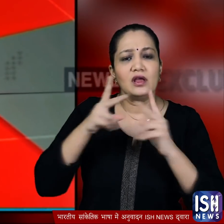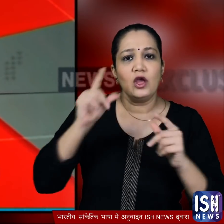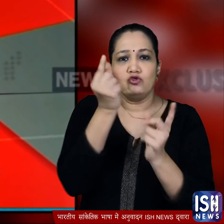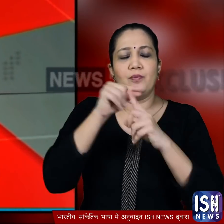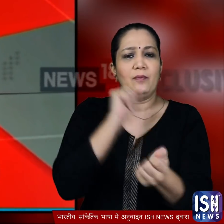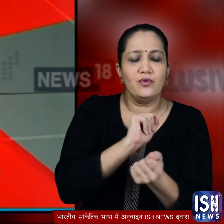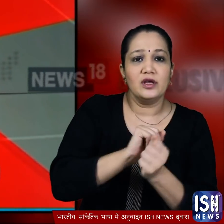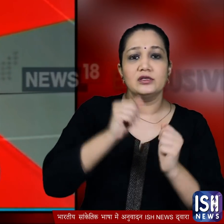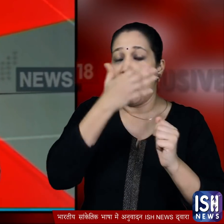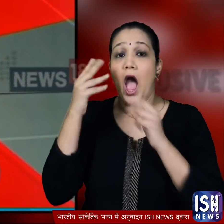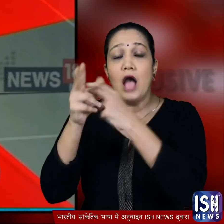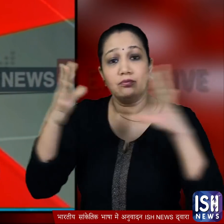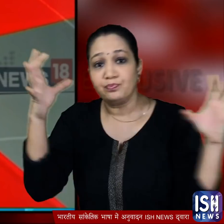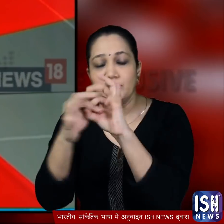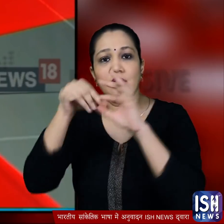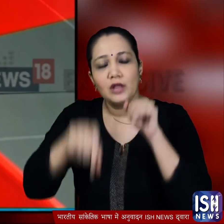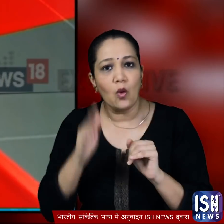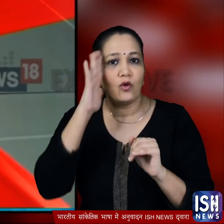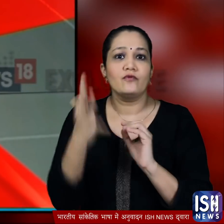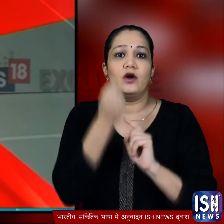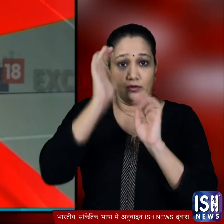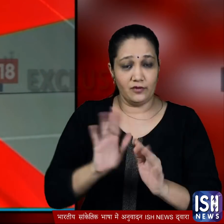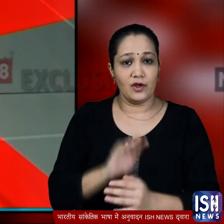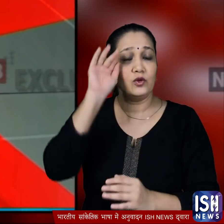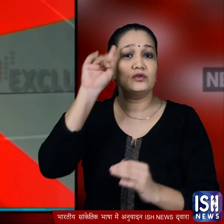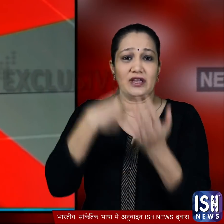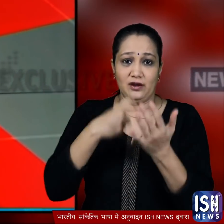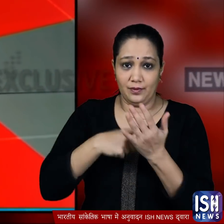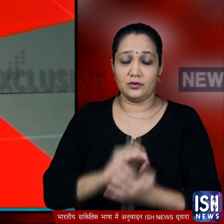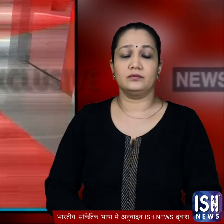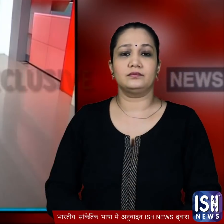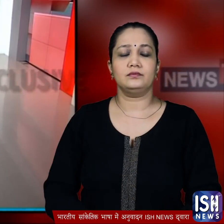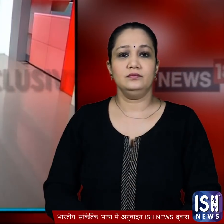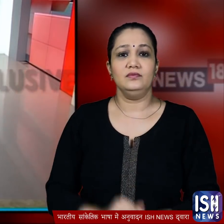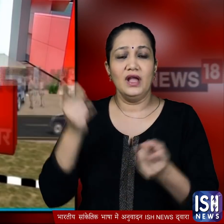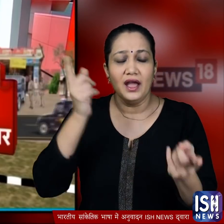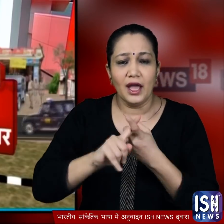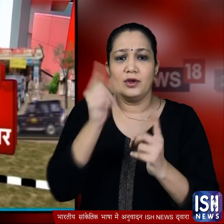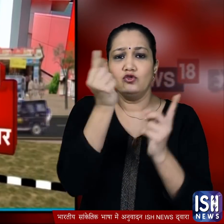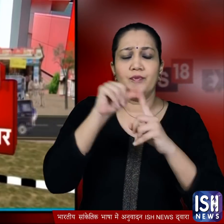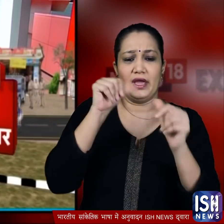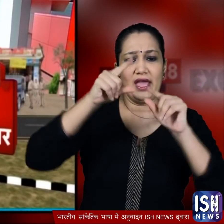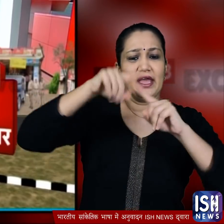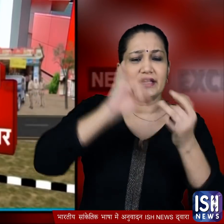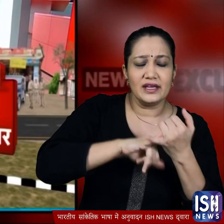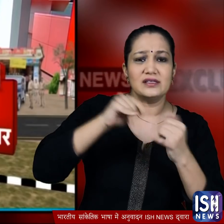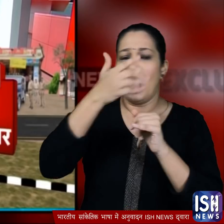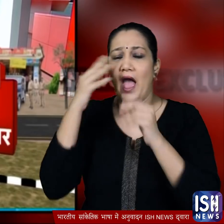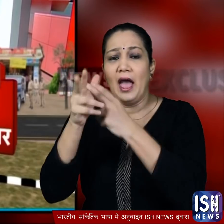के आतंकी संगठन से जुड़े होने के सुबूत मिलने की खबर है यूजेटीन के अजीच सिंग की रिपोर्ट है कि इस मामले में यूप यूपी एटीयस को आतंकी संगठन